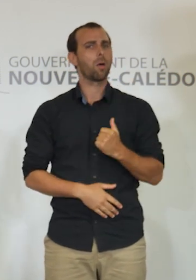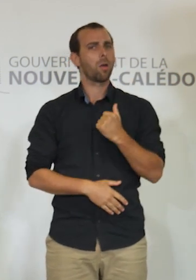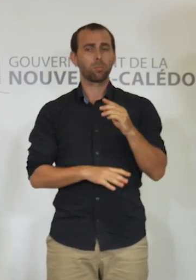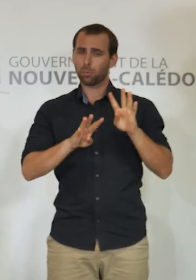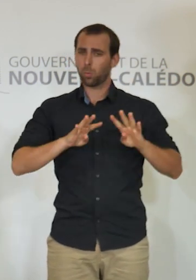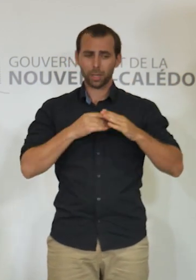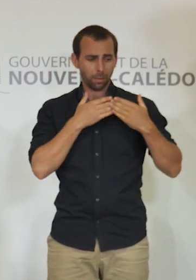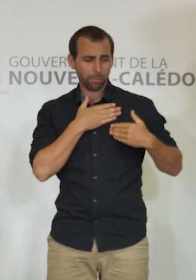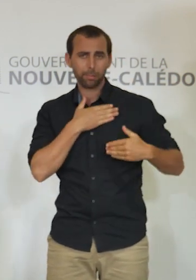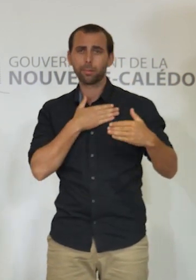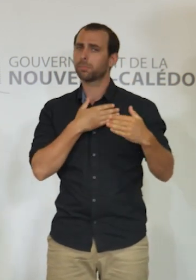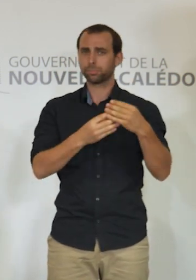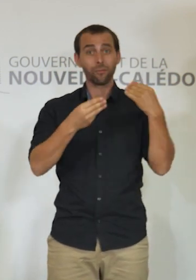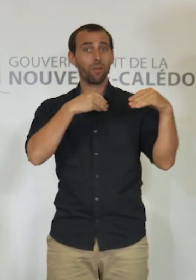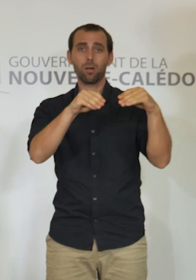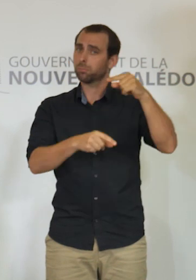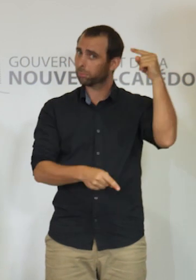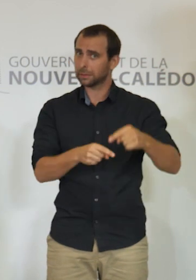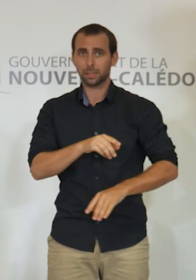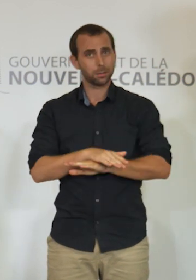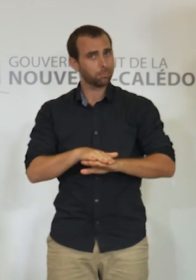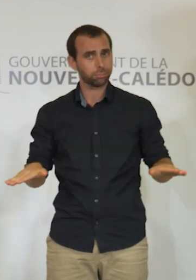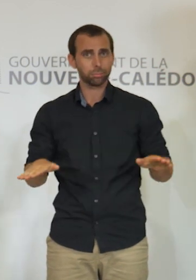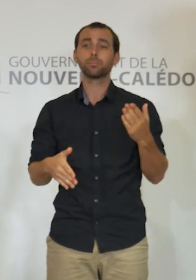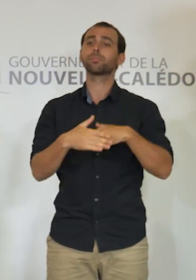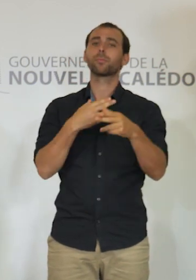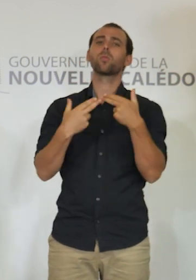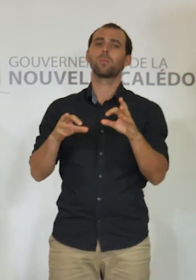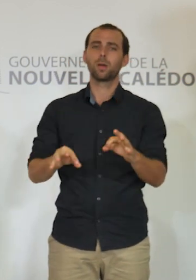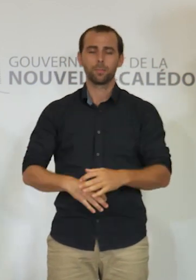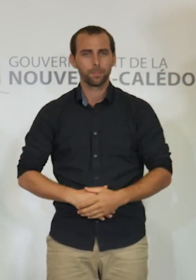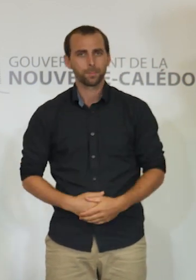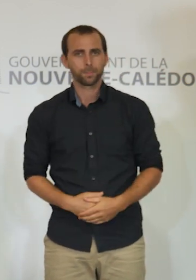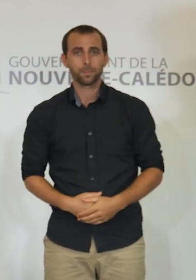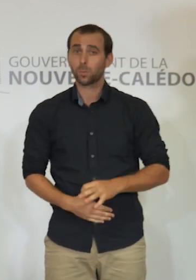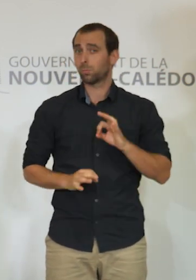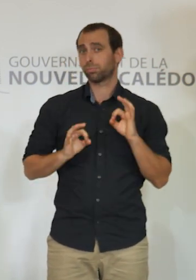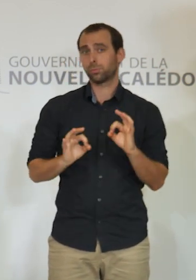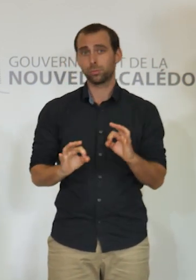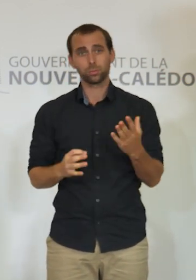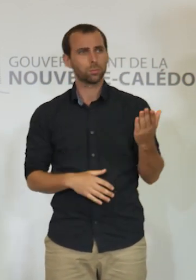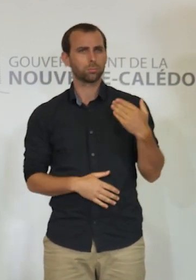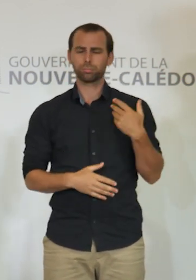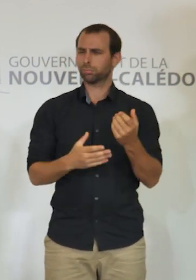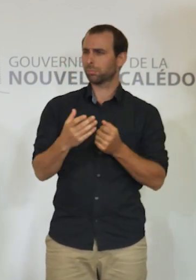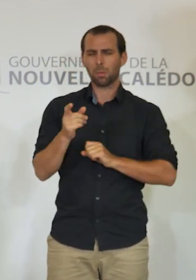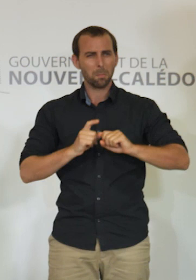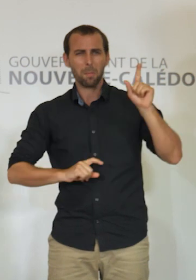de Nouméa. En effet, certains des débordements constatés qui ont vu les forces de l'ordre prises à partie